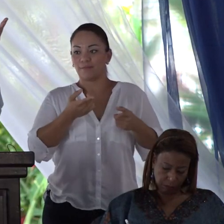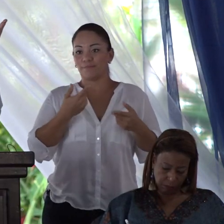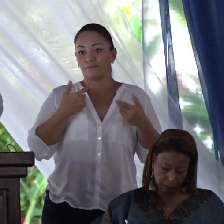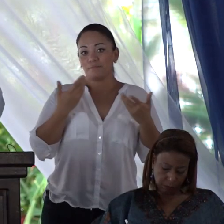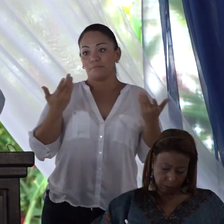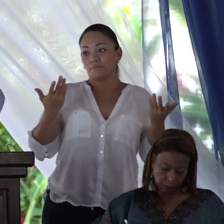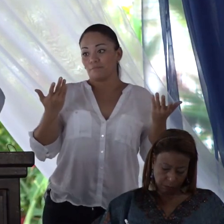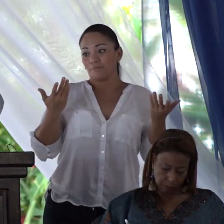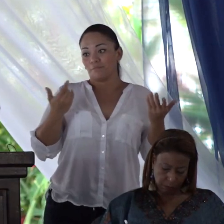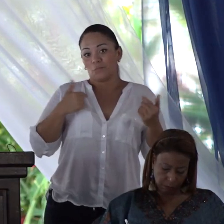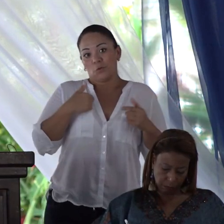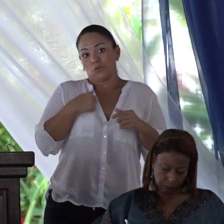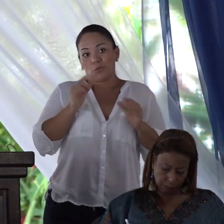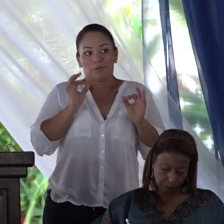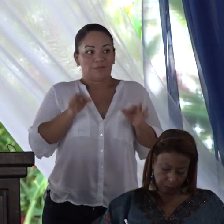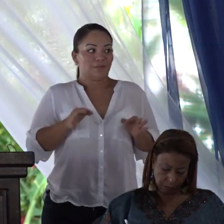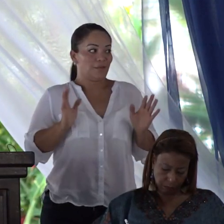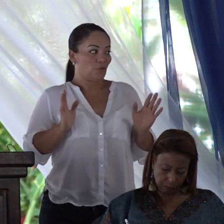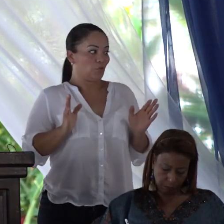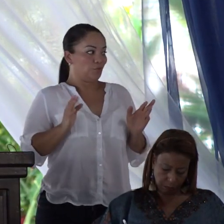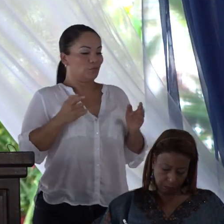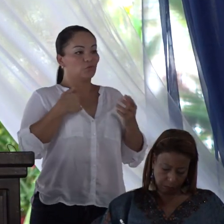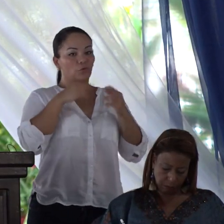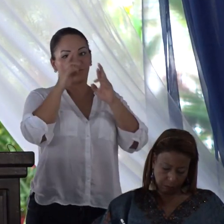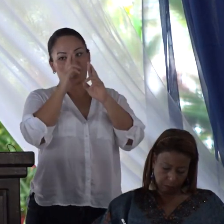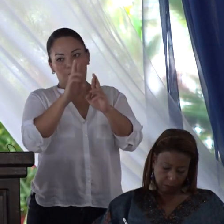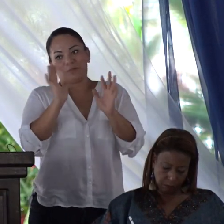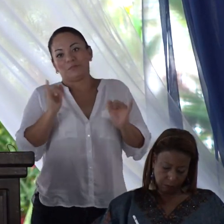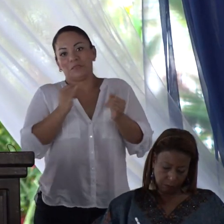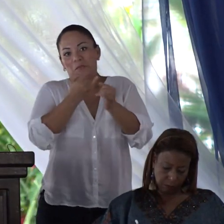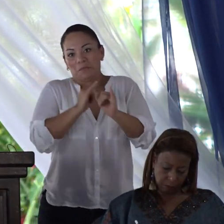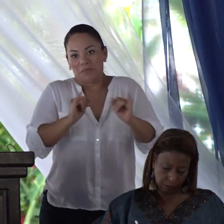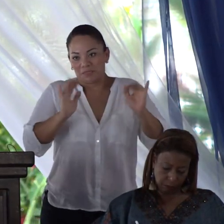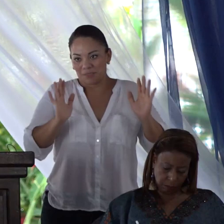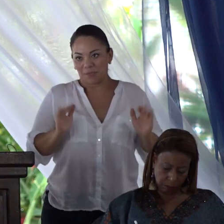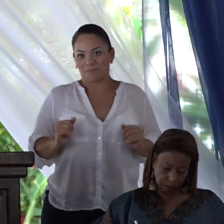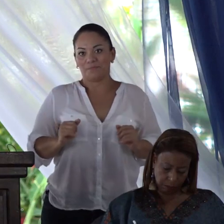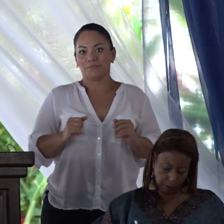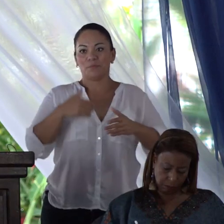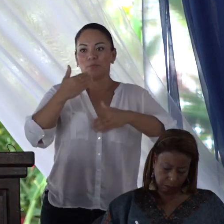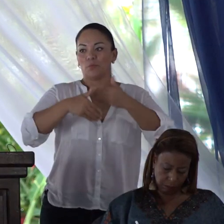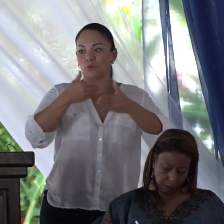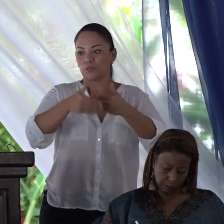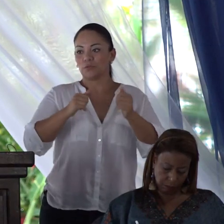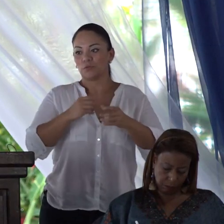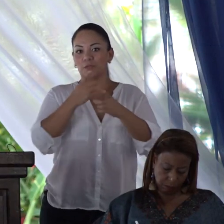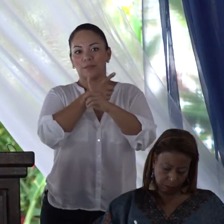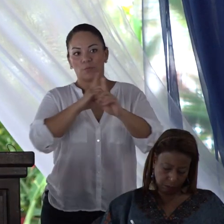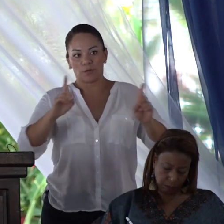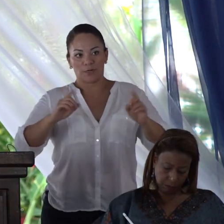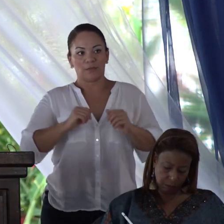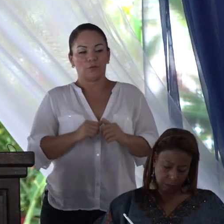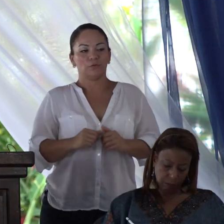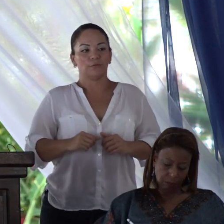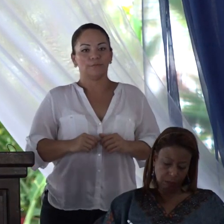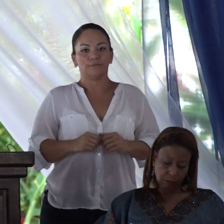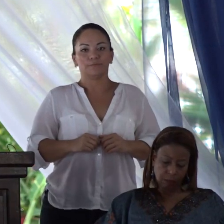yo no soy el que decido. Soy respetuoso de la independencia y de los procesos democráticos.